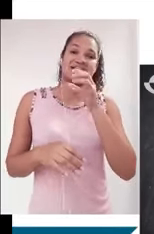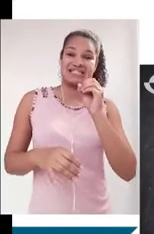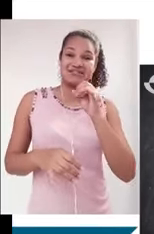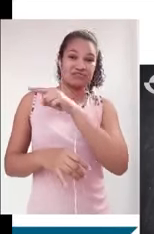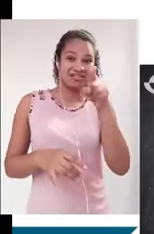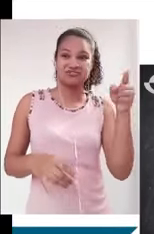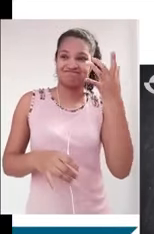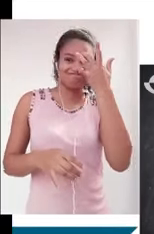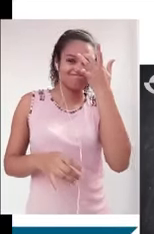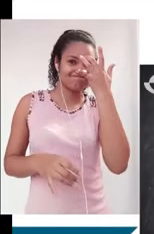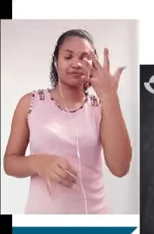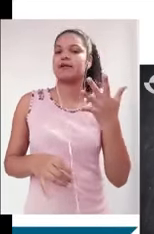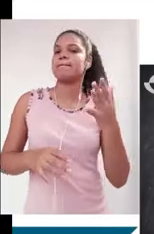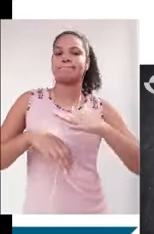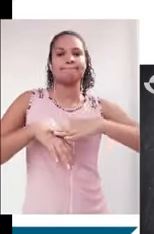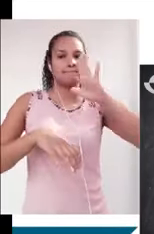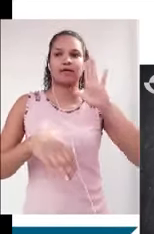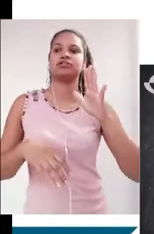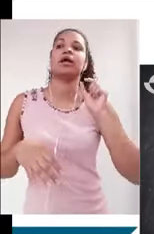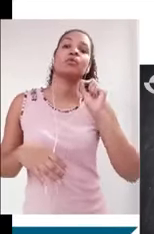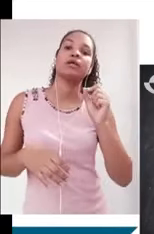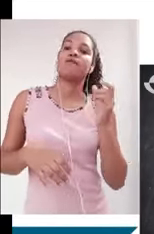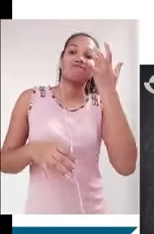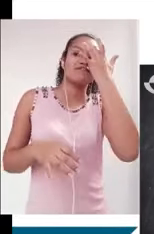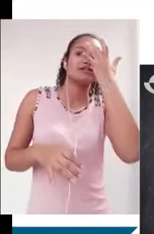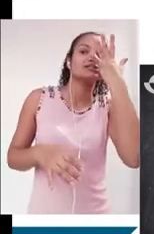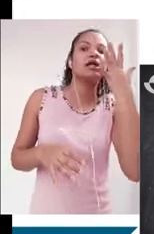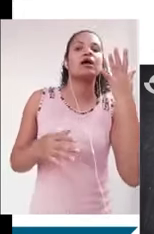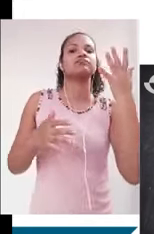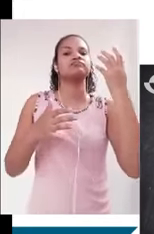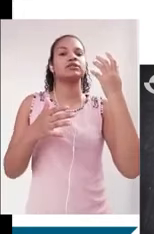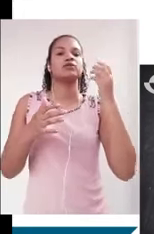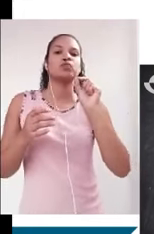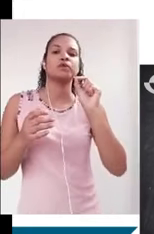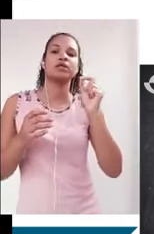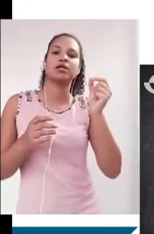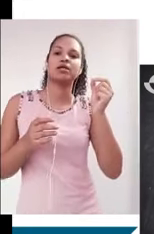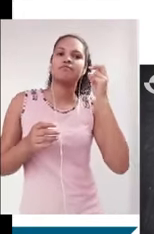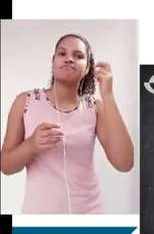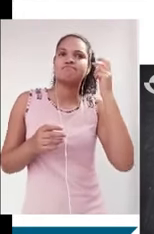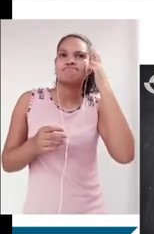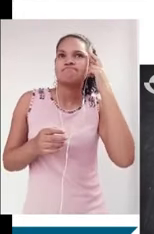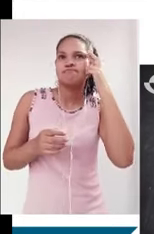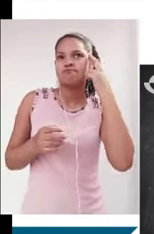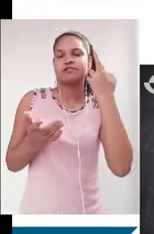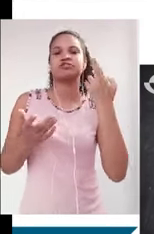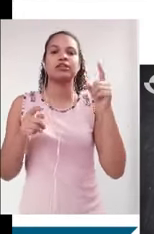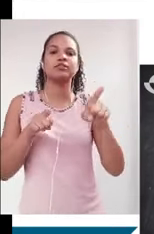que souberem interpretar, tem a ver com a facilitação do raciocínio, facilitação do desenvolvimento claro de ideias e argumentos.